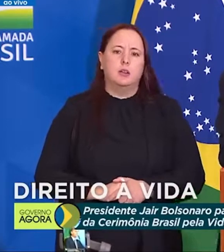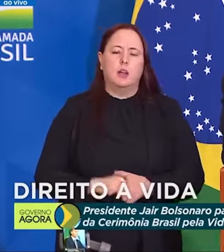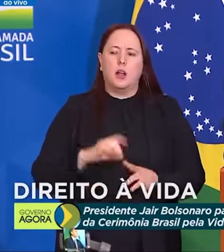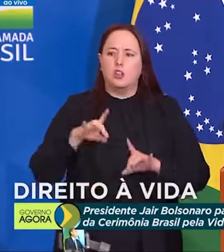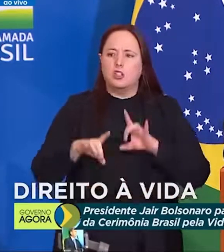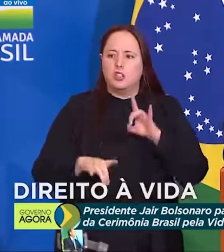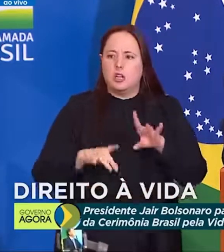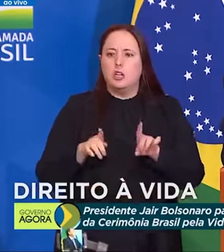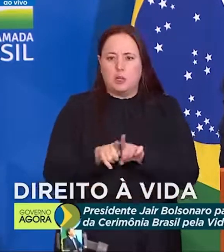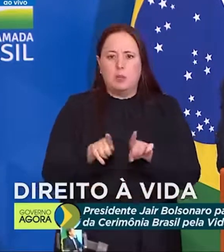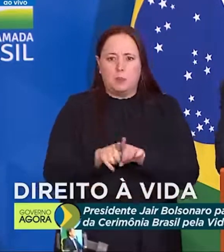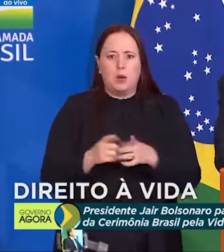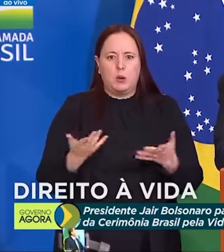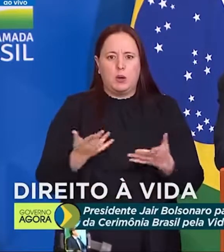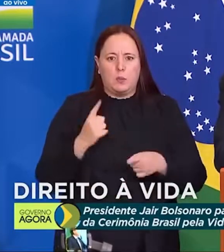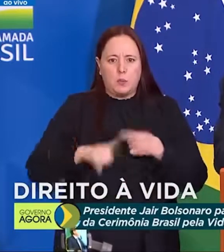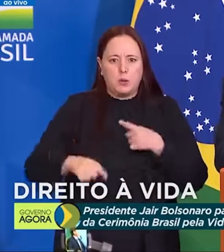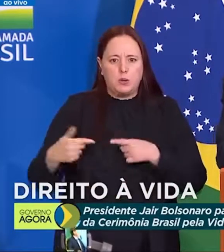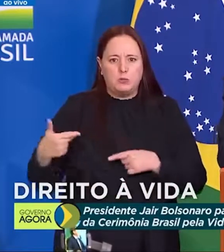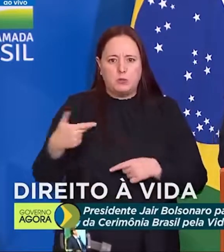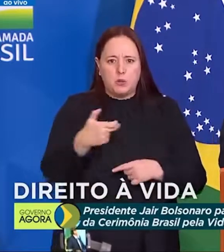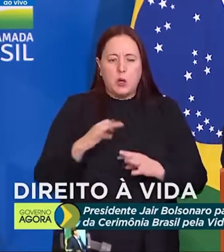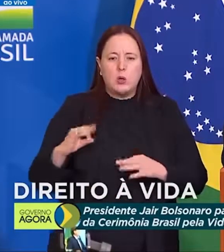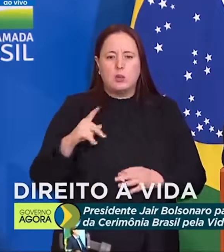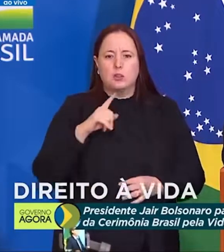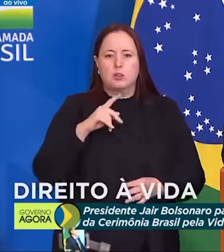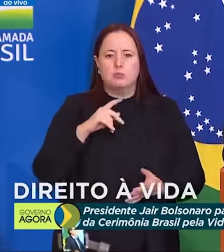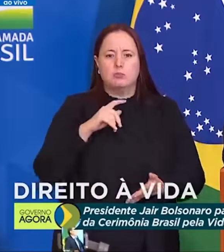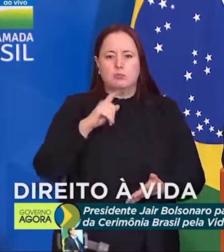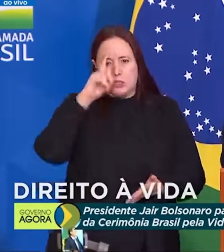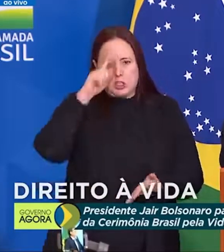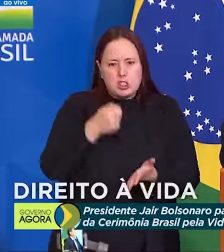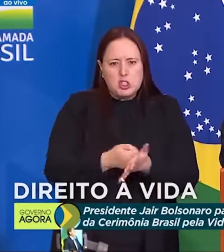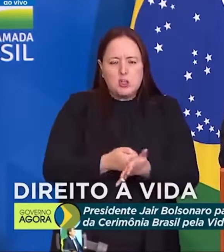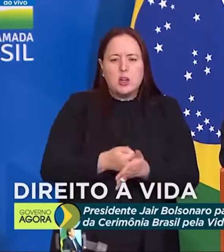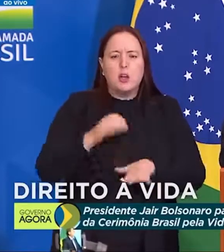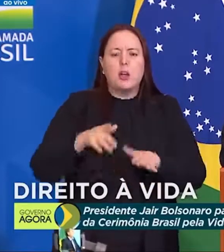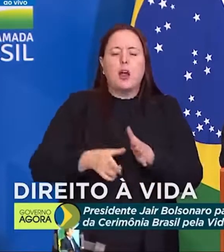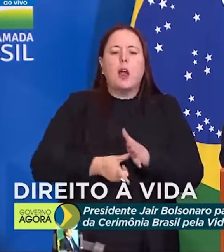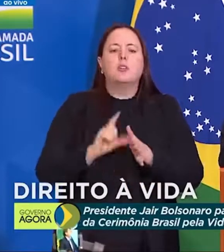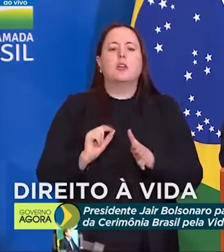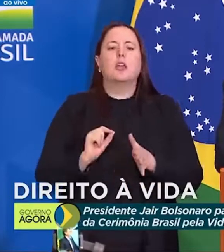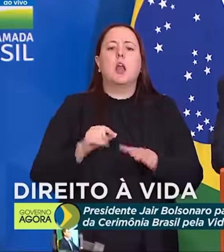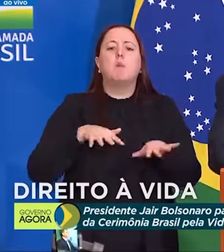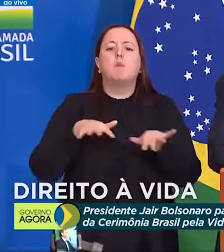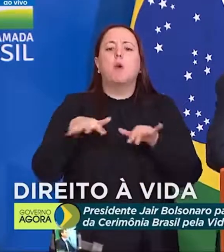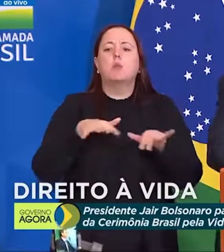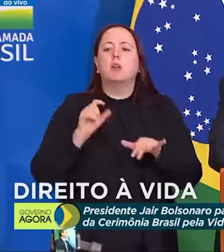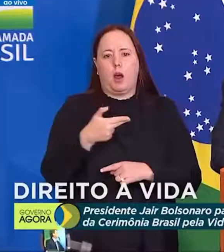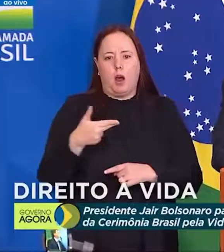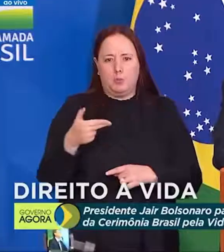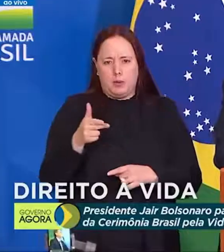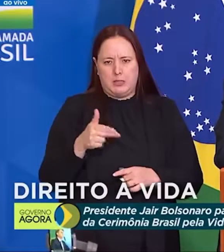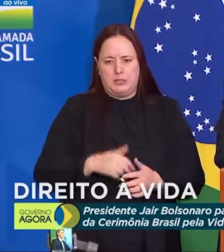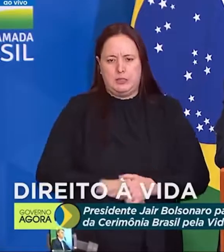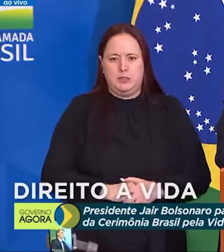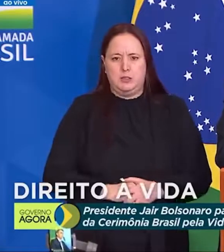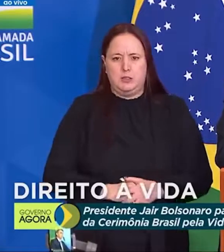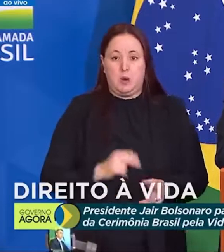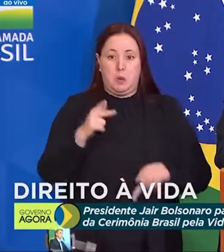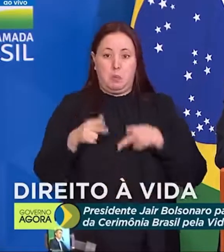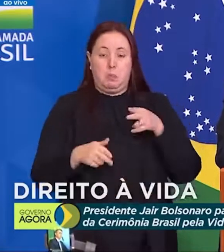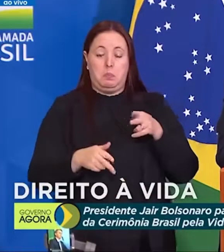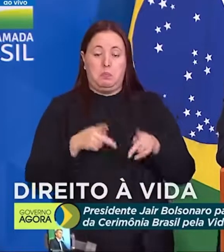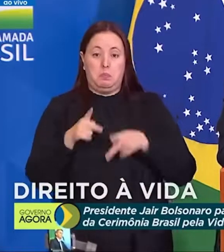sendo desarmado agora. Todas as ditaduras precederam de movimentos desarmamentistas. O povo